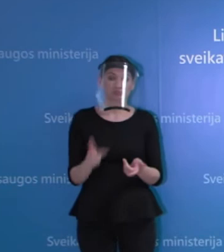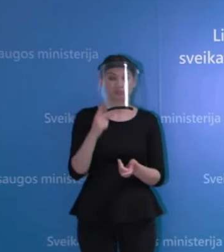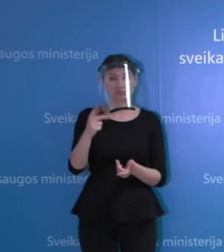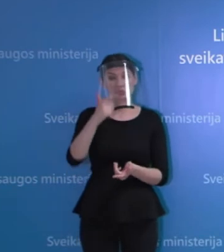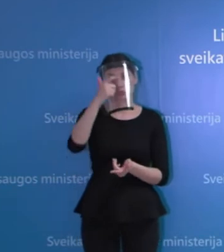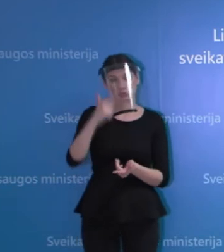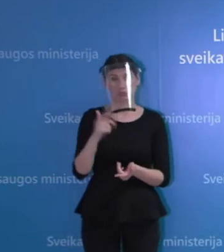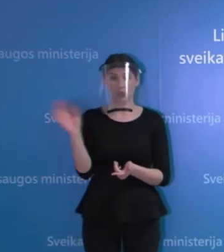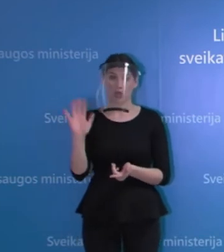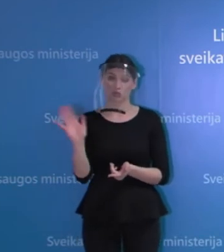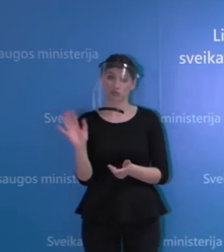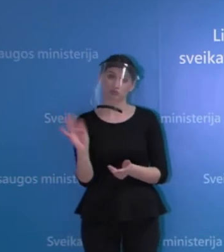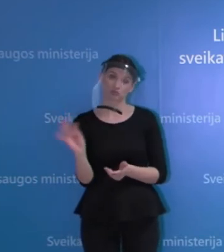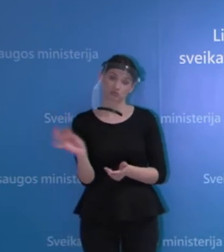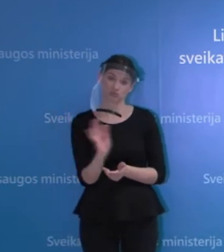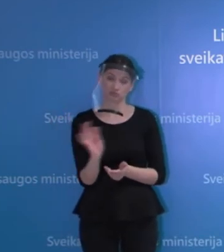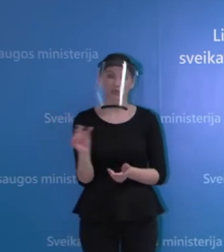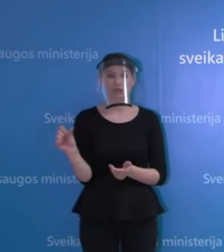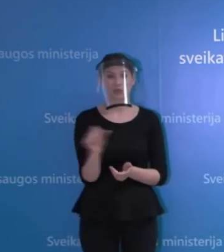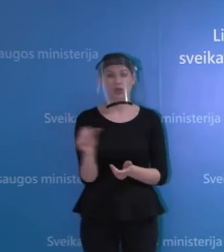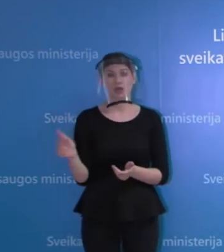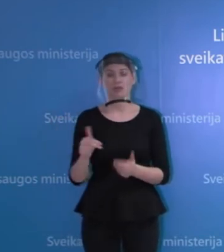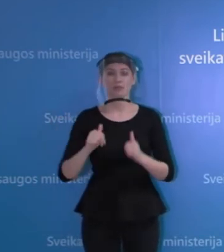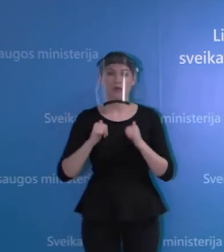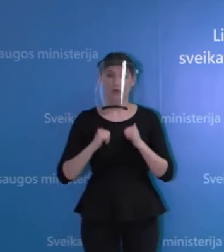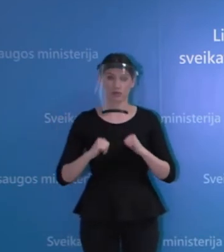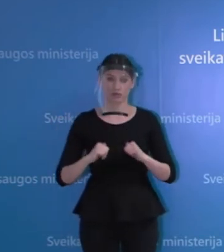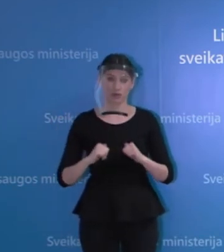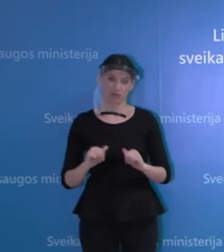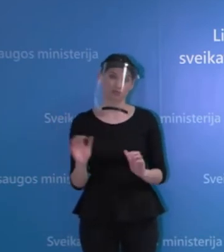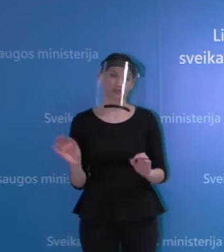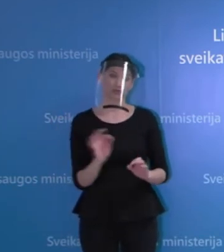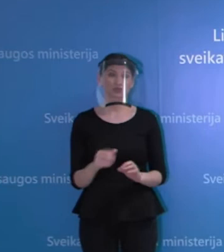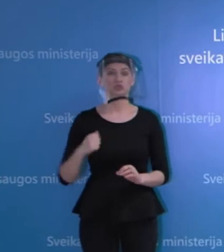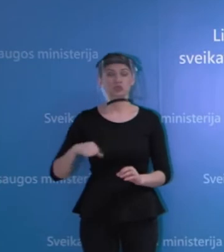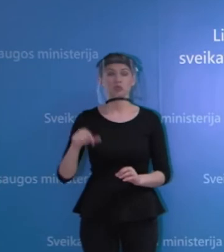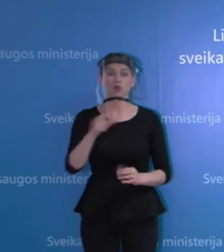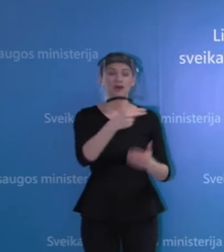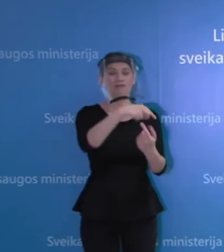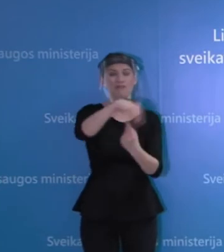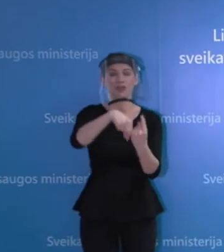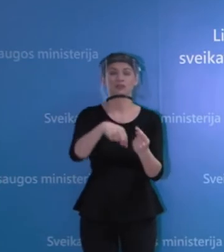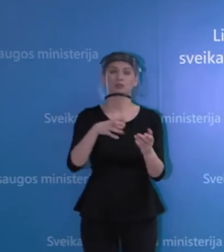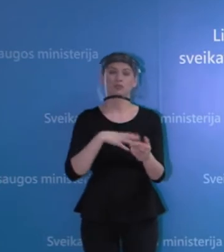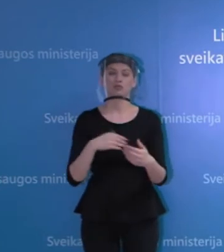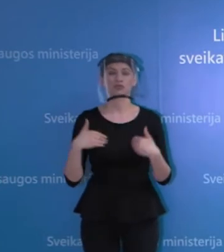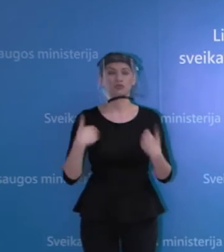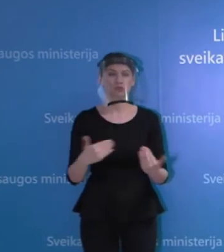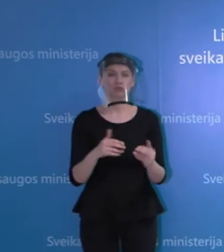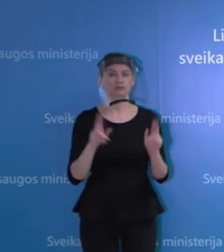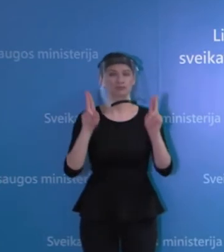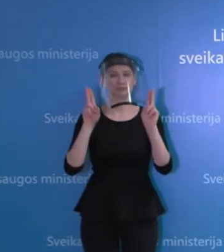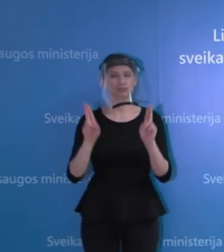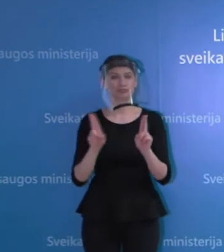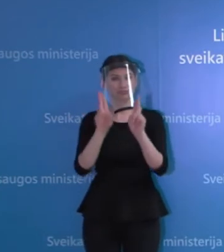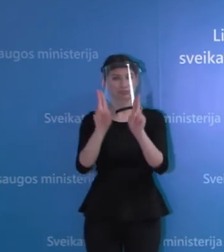tikrai pakankamai ramiai savaitgalis praėjo ir tikrai absoliuti dauguma laikėsi rekomendacijų ir reikalavimų, tai